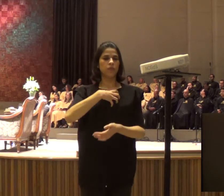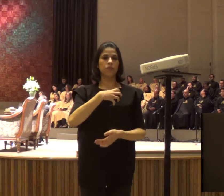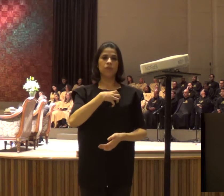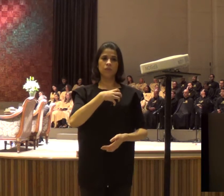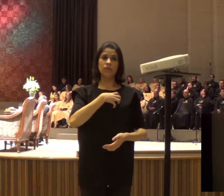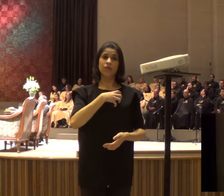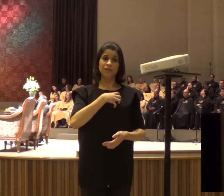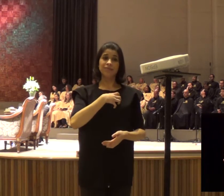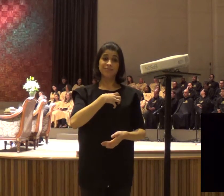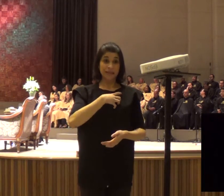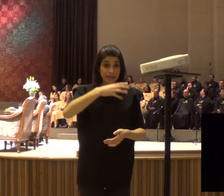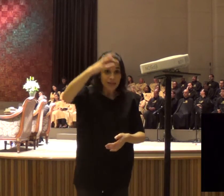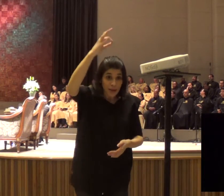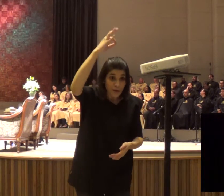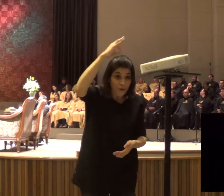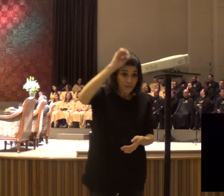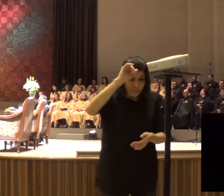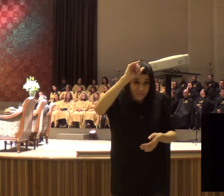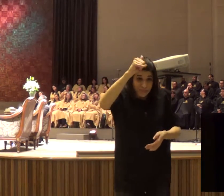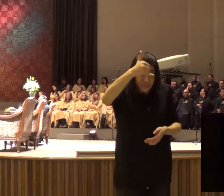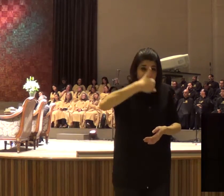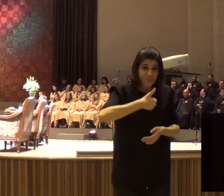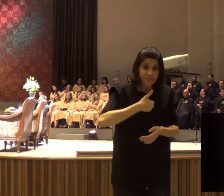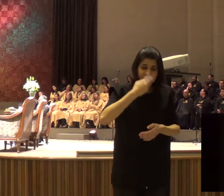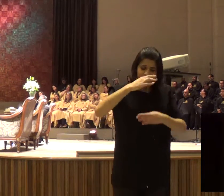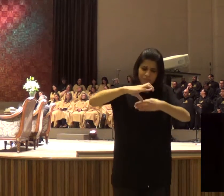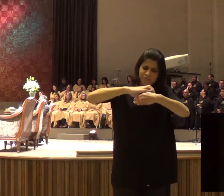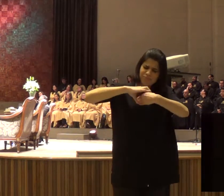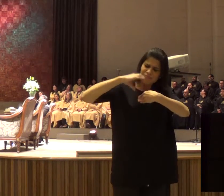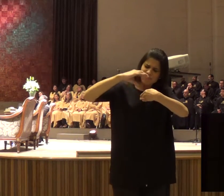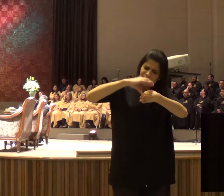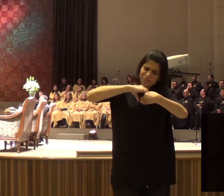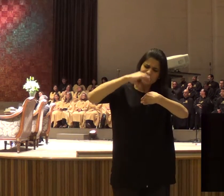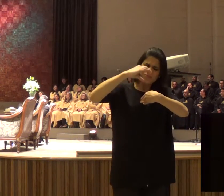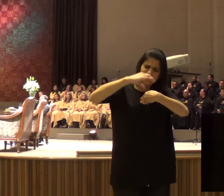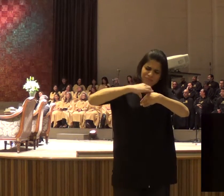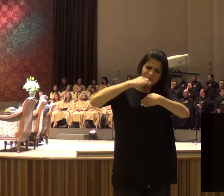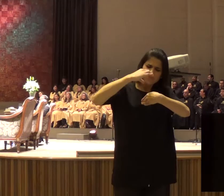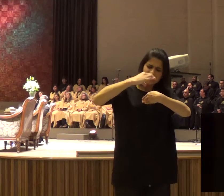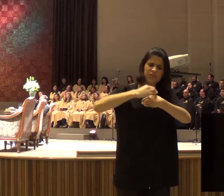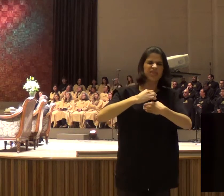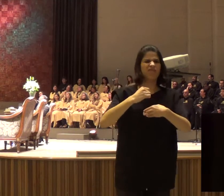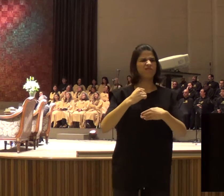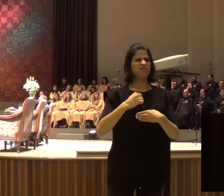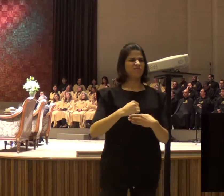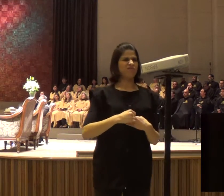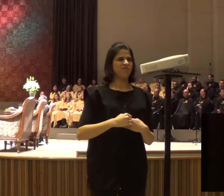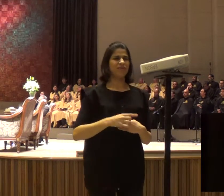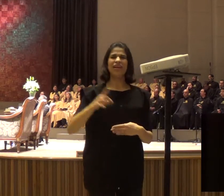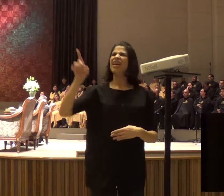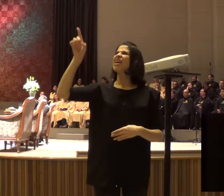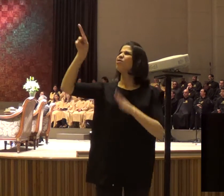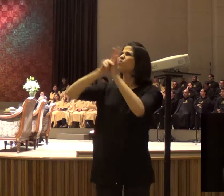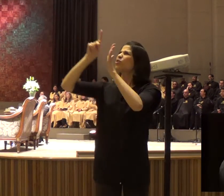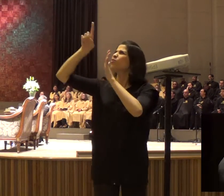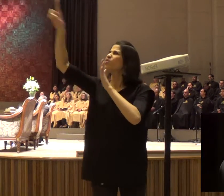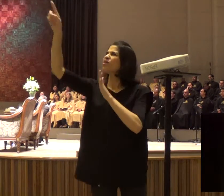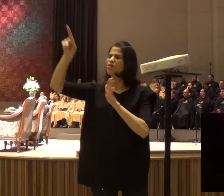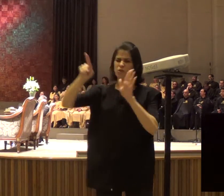a voz do Espírito, é subjetiva, e as vezes, eu posso ficar em dúvida, será que isso é palavra de Deus, para mim? eu posso pegar a